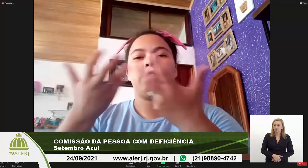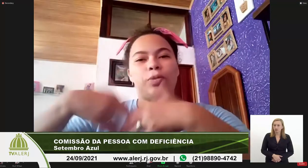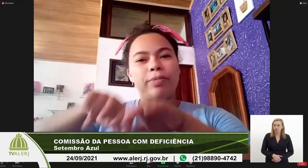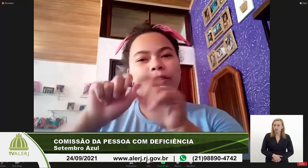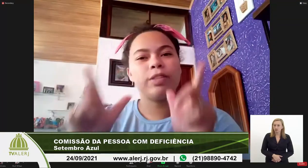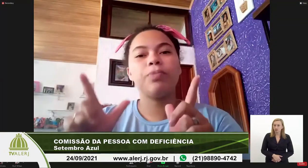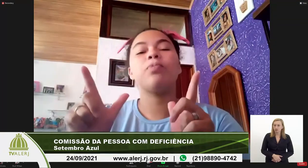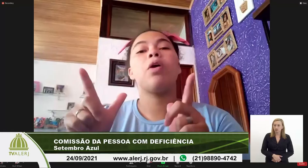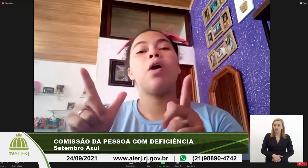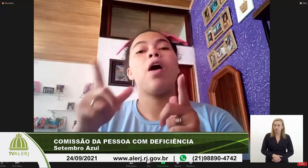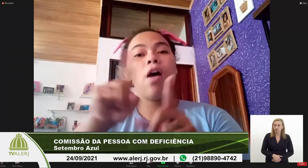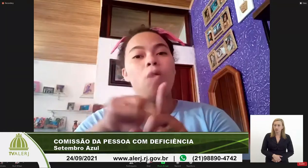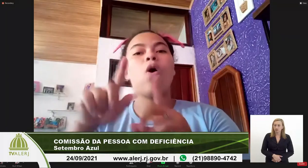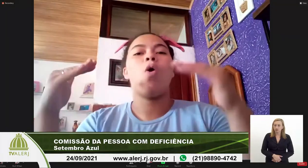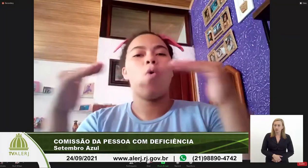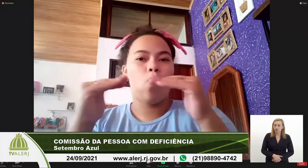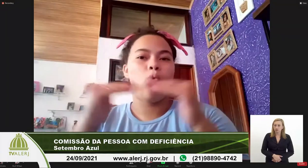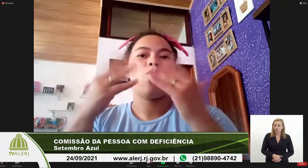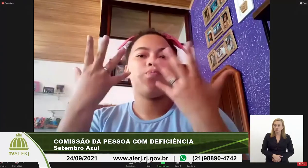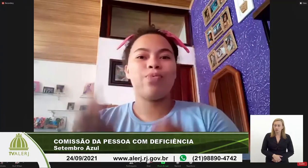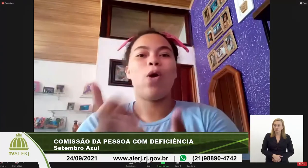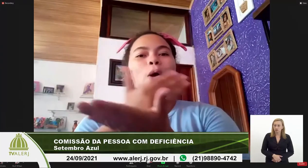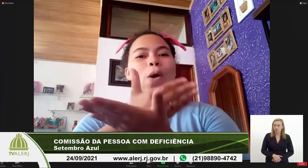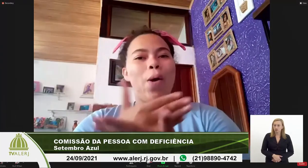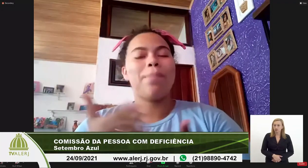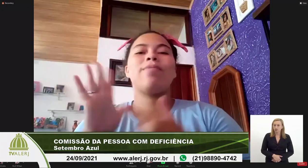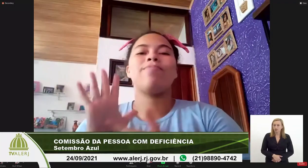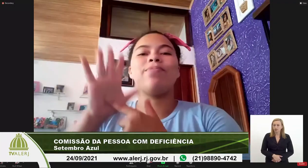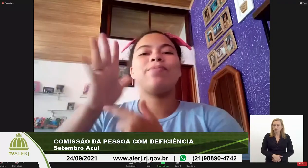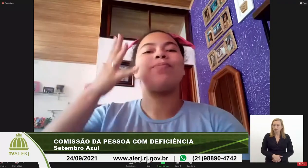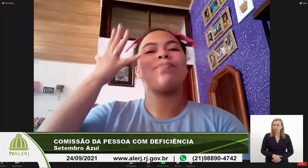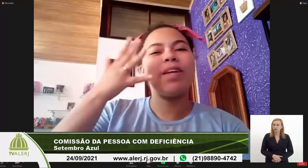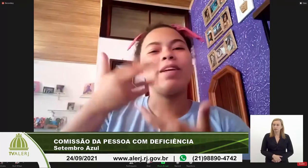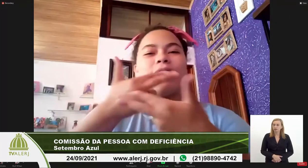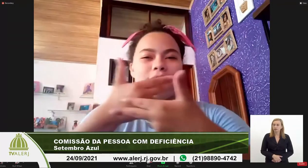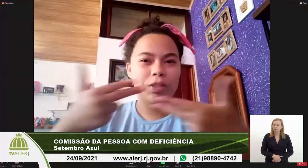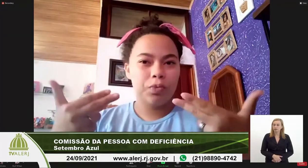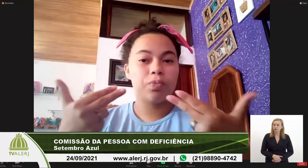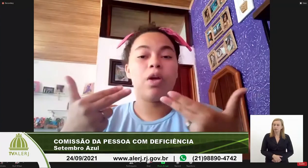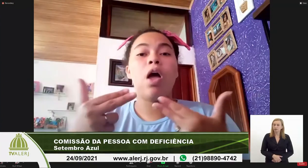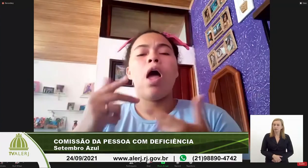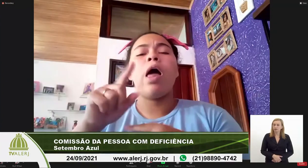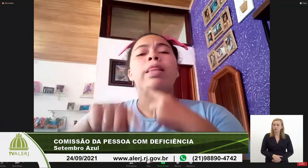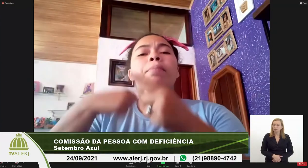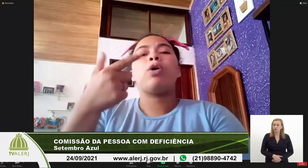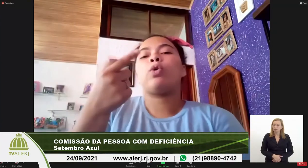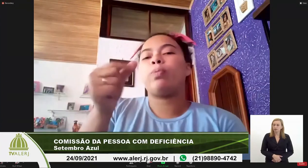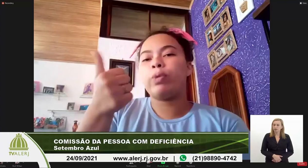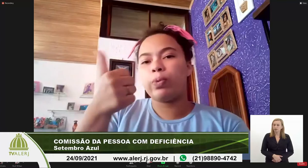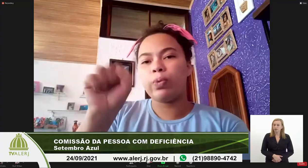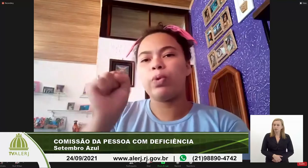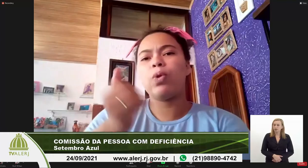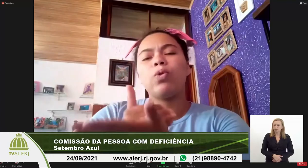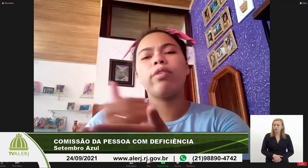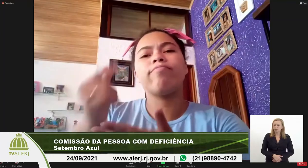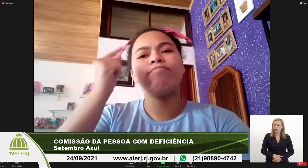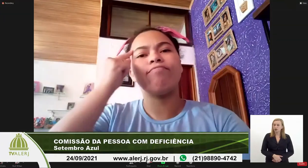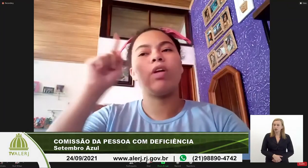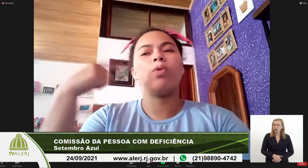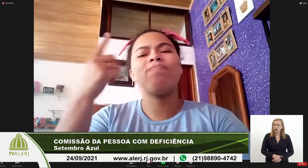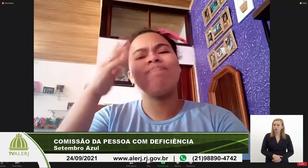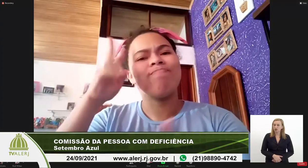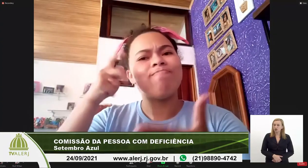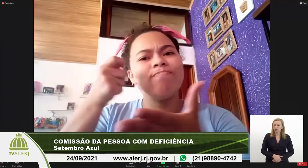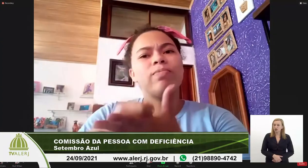fizéssemos uma conscientização a respeito do Setembro Azul. E ali nós começamos esse trabalho em